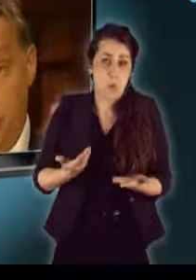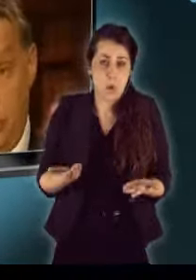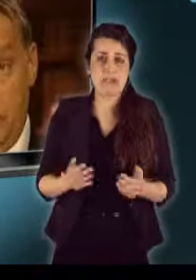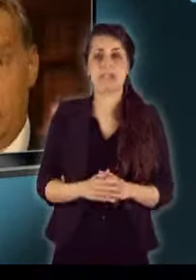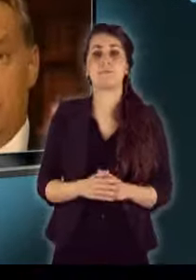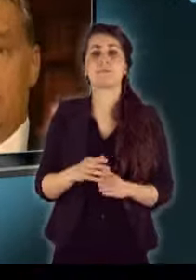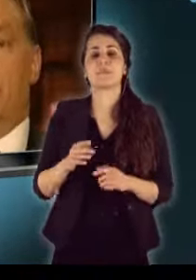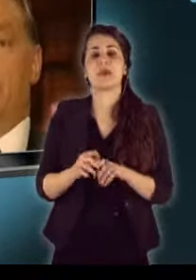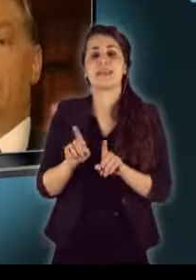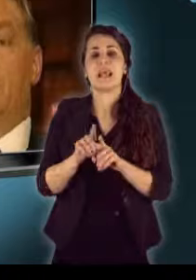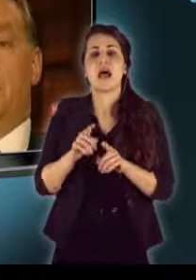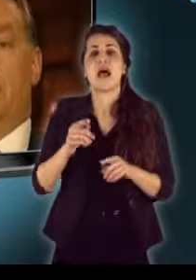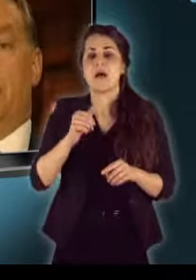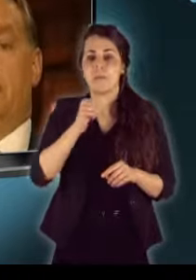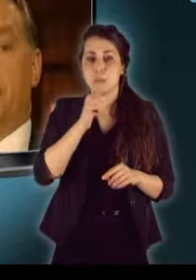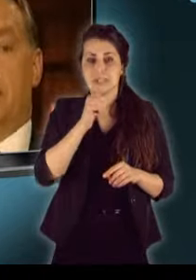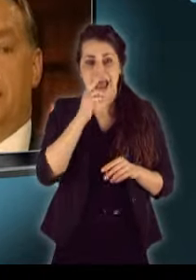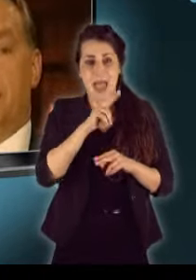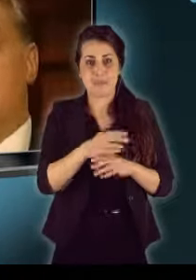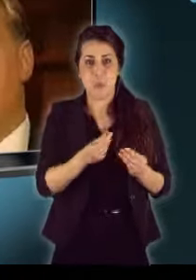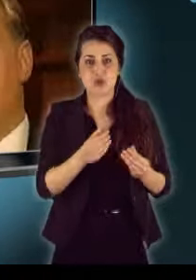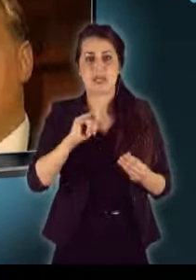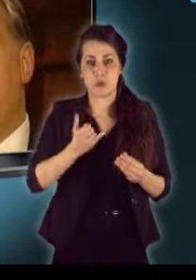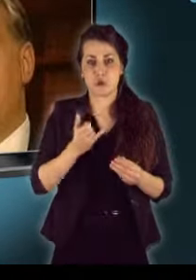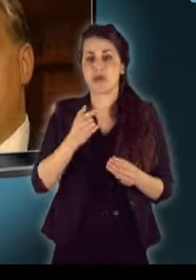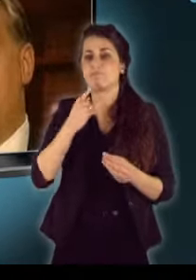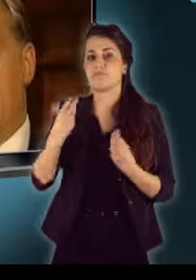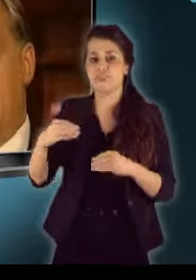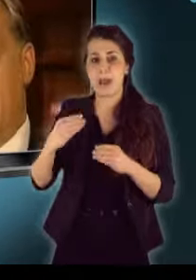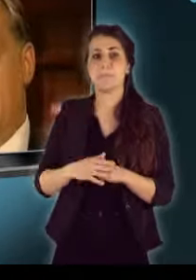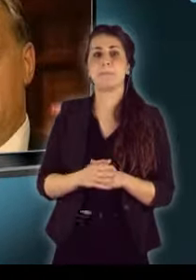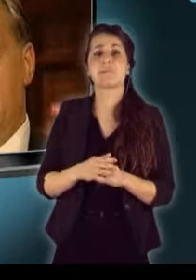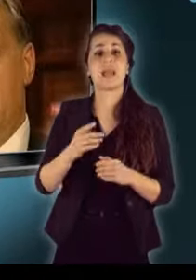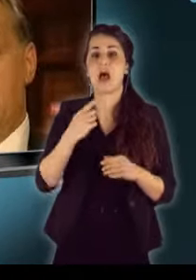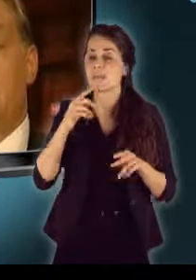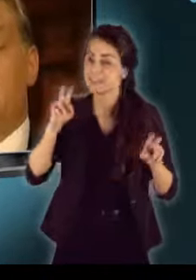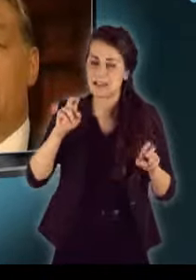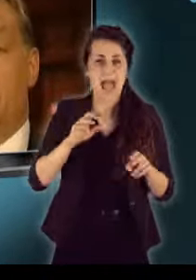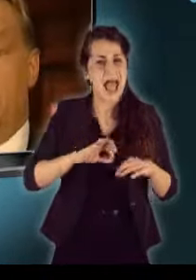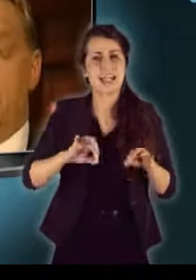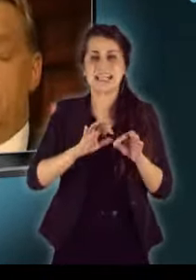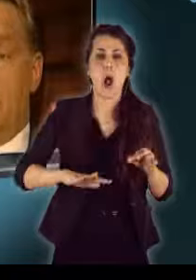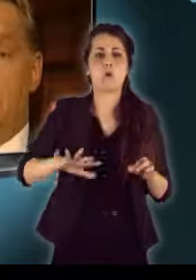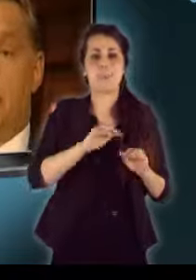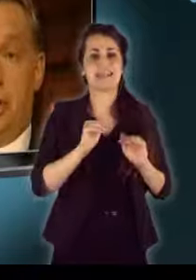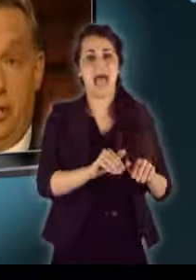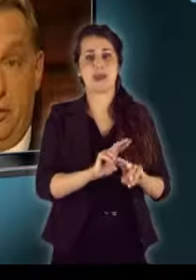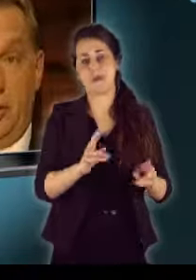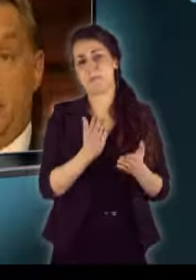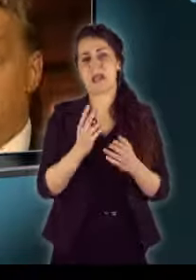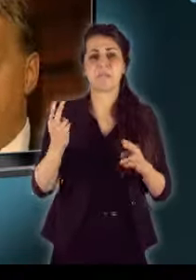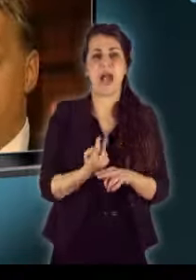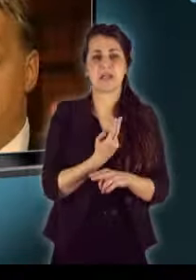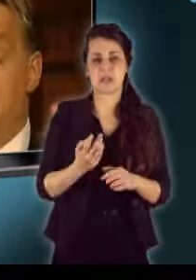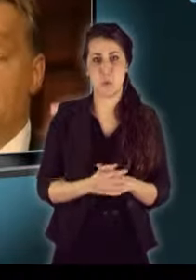sztenderden Pursz leminősítéséről szólva a kormányfő úgy vélekedett, idézem, egész Európa támadás alatt áll. Lassan hozzá is